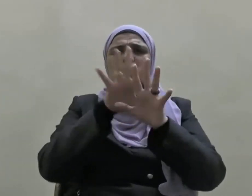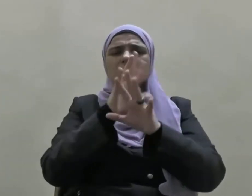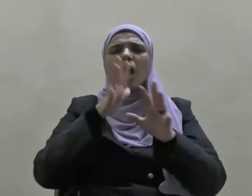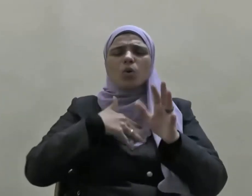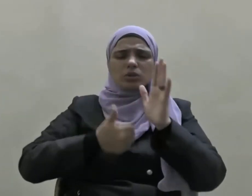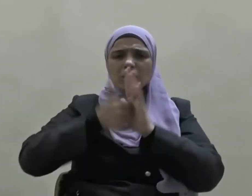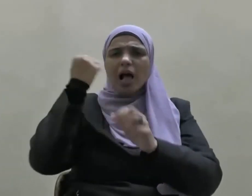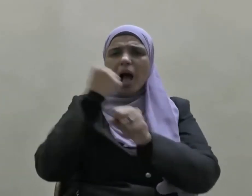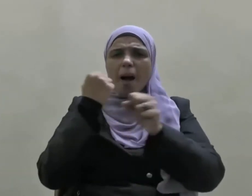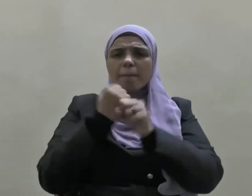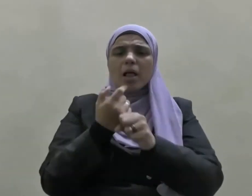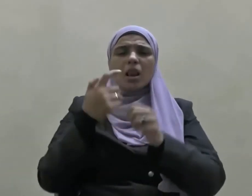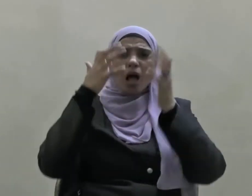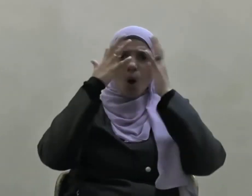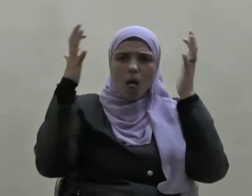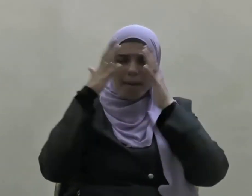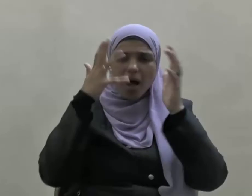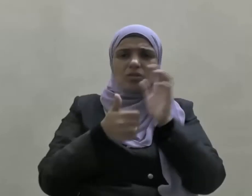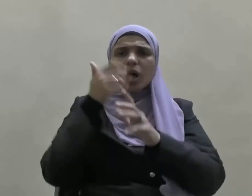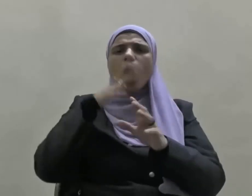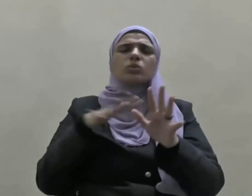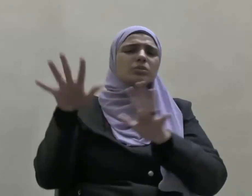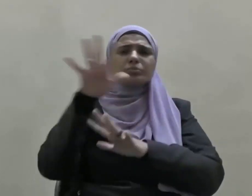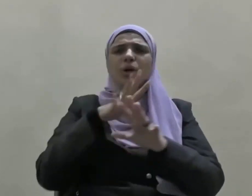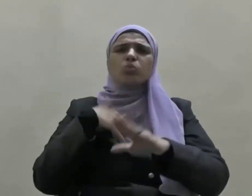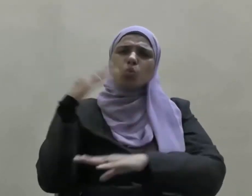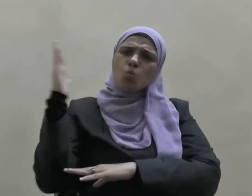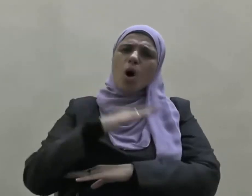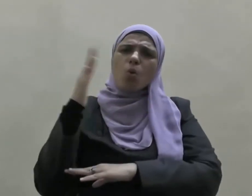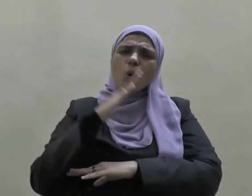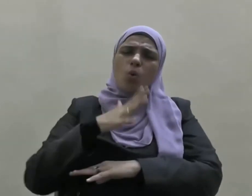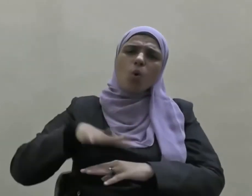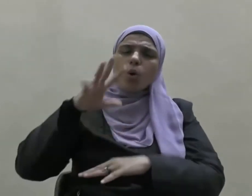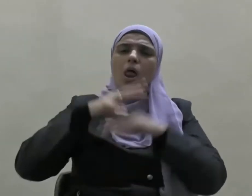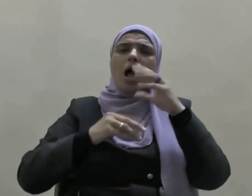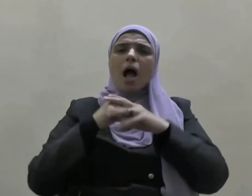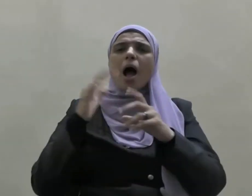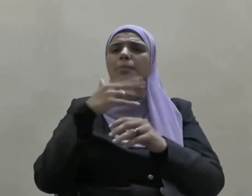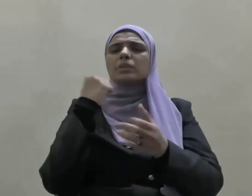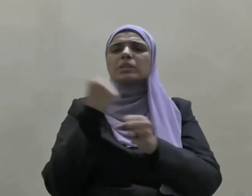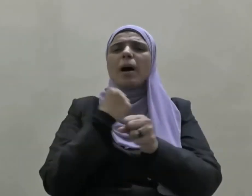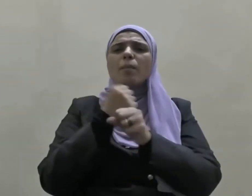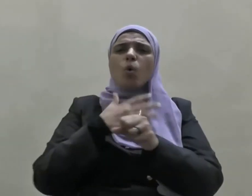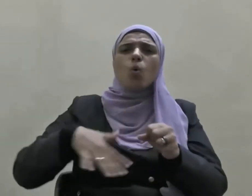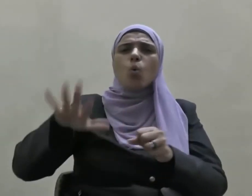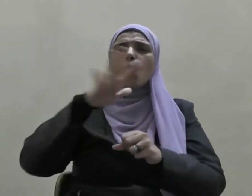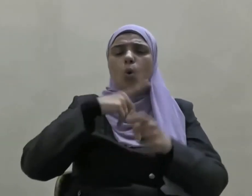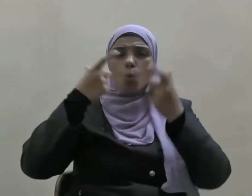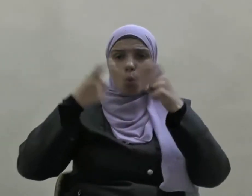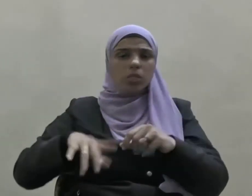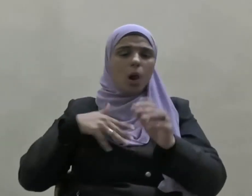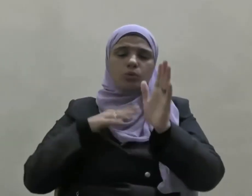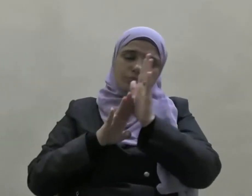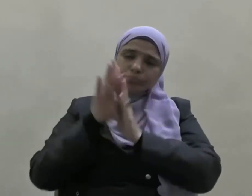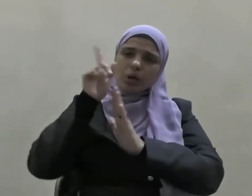الإنجازات والرموز الوطنية ومحاولات النيل من كل ما هو وطني